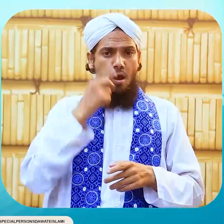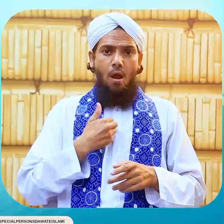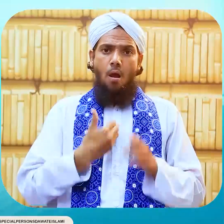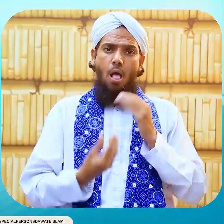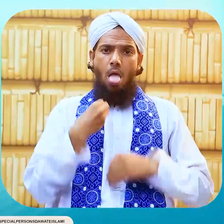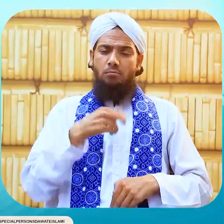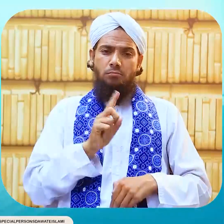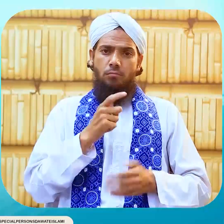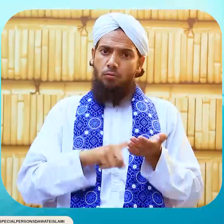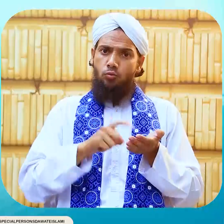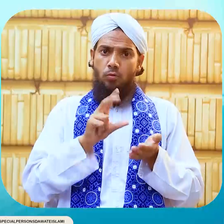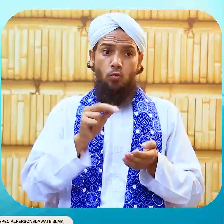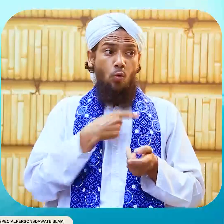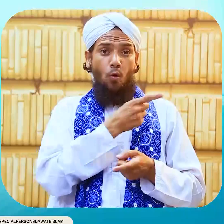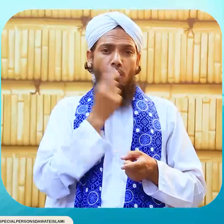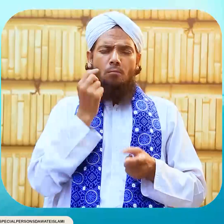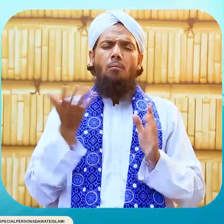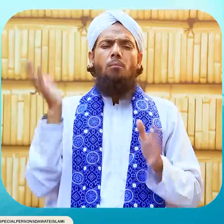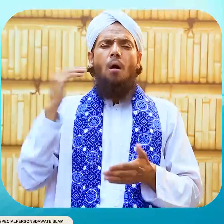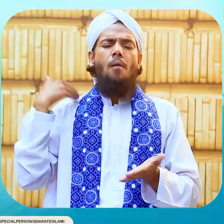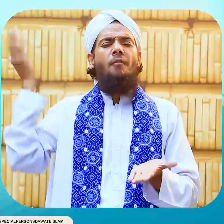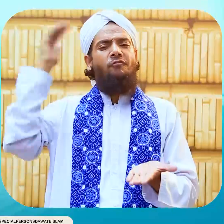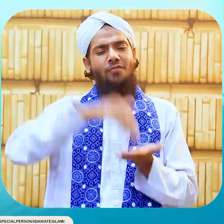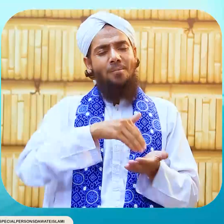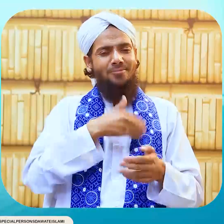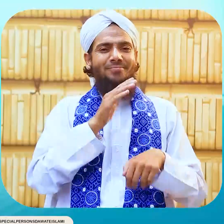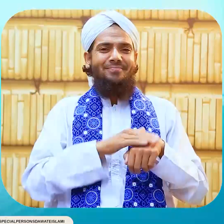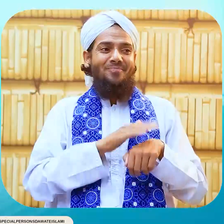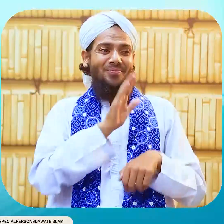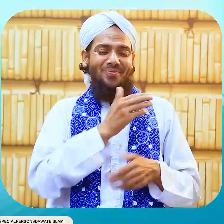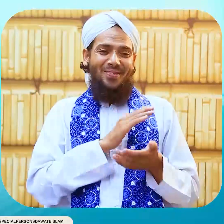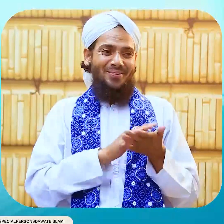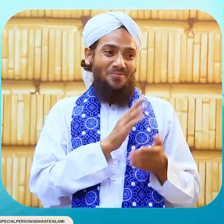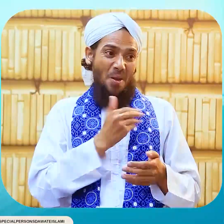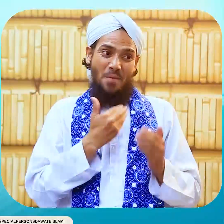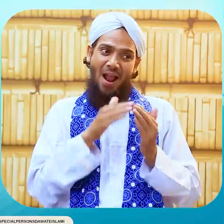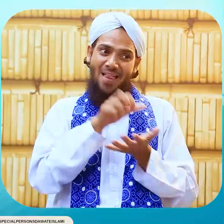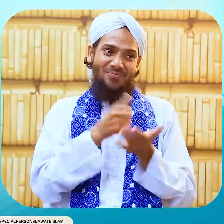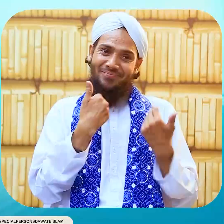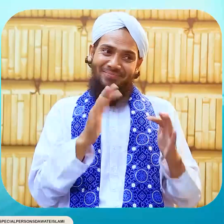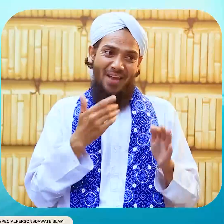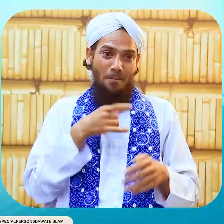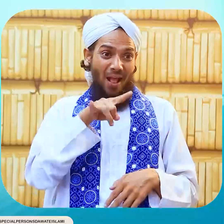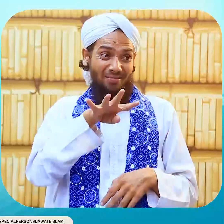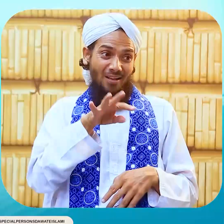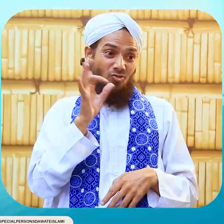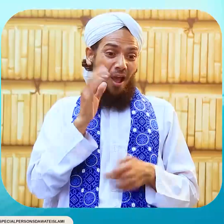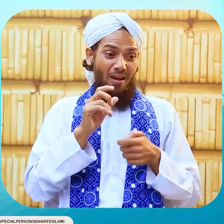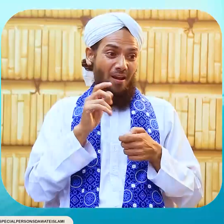لے آئے بہرحال وہ شخص کچھ تائم کے بعد واپس آیا آ کر کہتا ہے کہ حضور وہ میرا گھر آپ نے خرید لیا ہے جو میں نے آپ کو رقم دی تھی تو